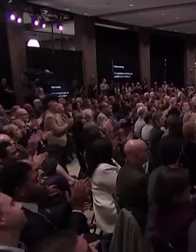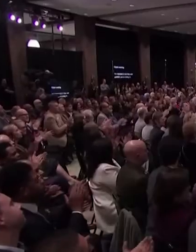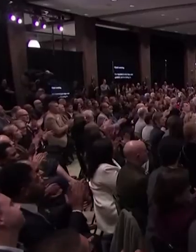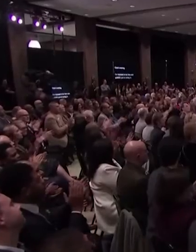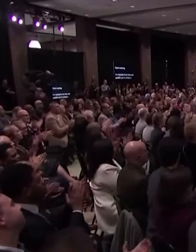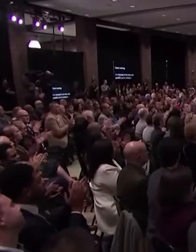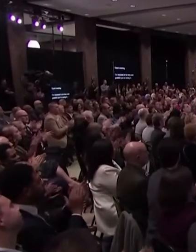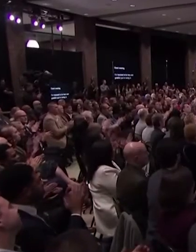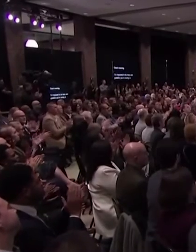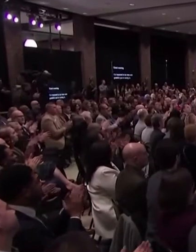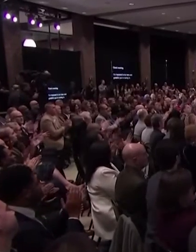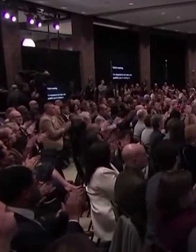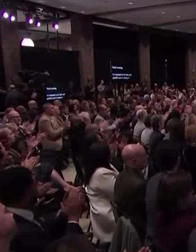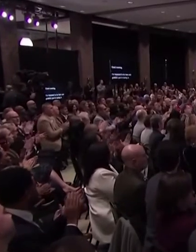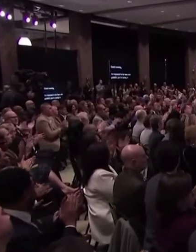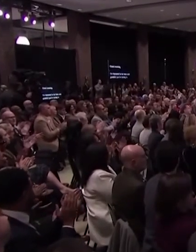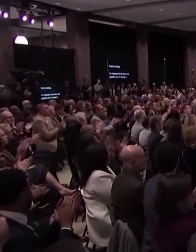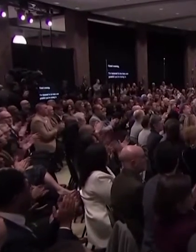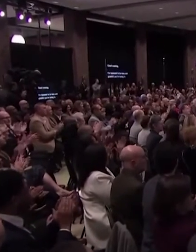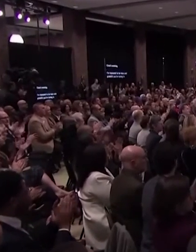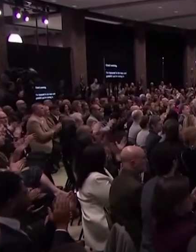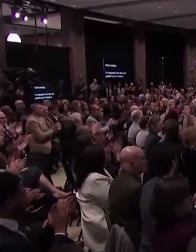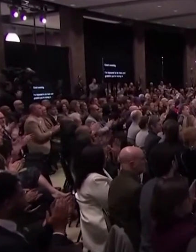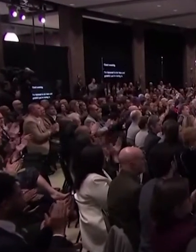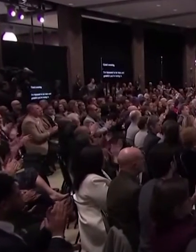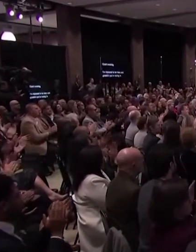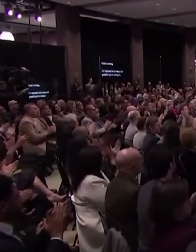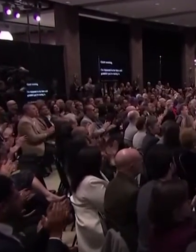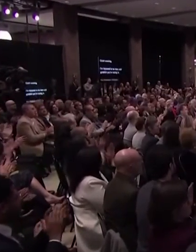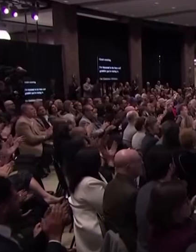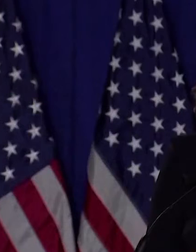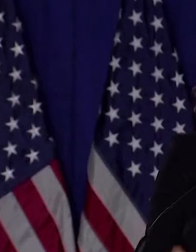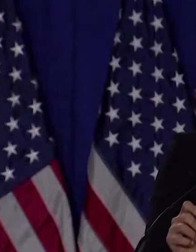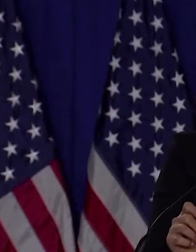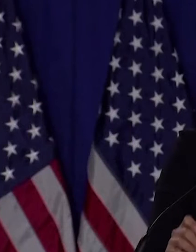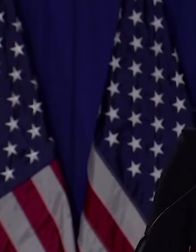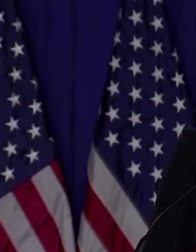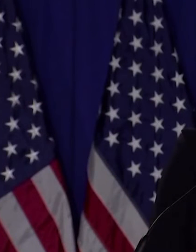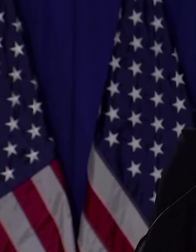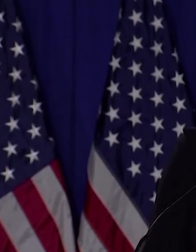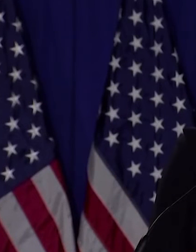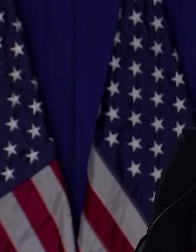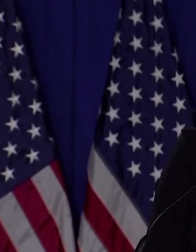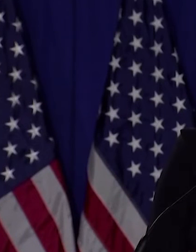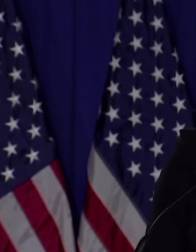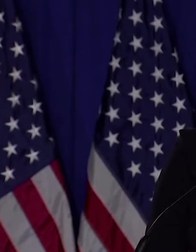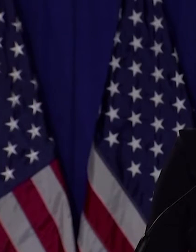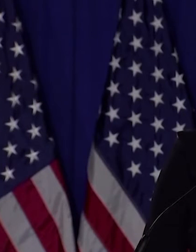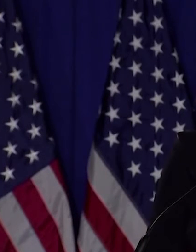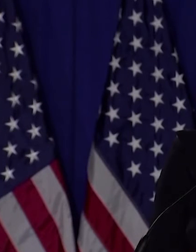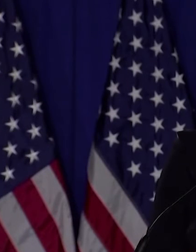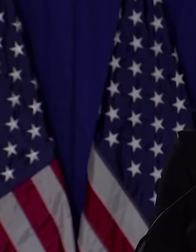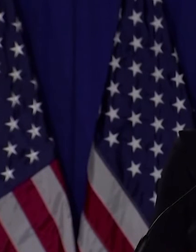rumah petugas penegak hukum untuk menargetkan mereka, membuat ancaman kekerasan yang dimaksudkan untuk memicu perang saudara